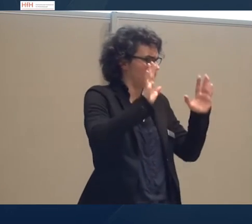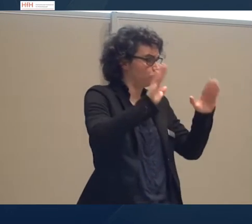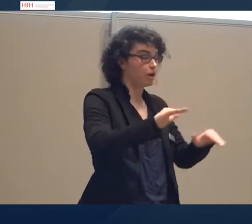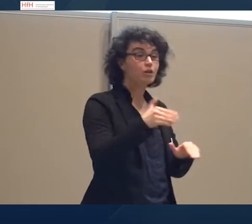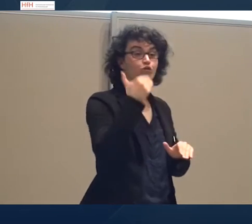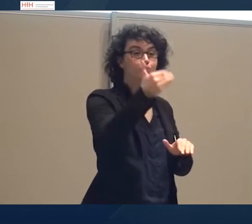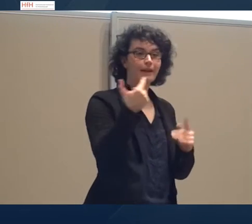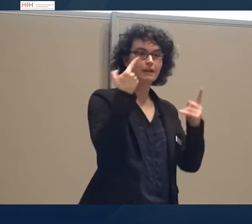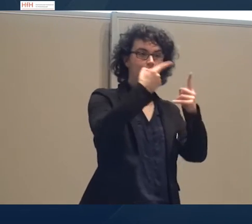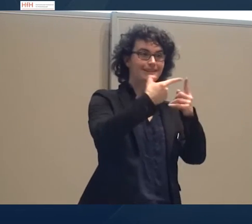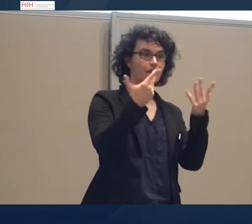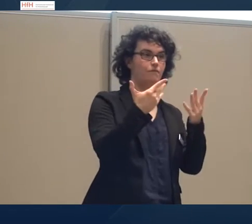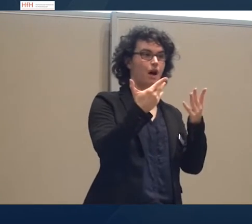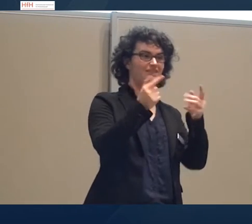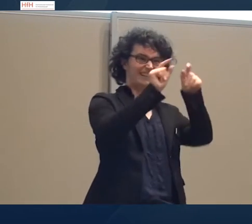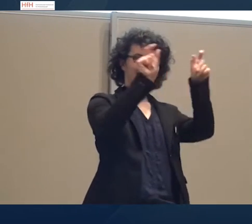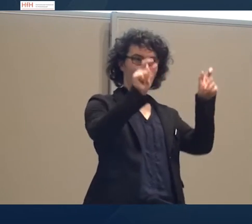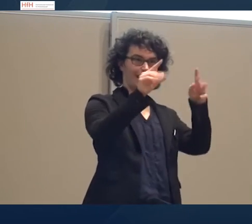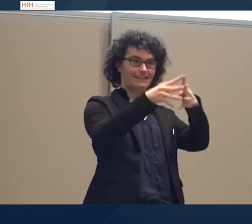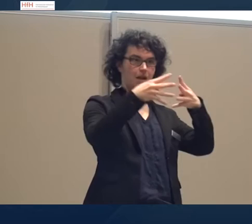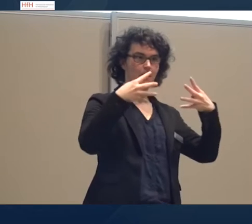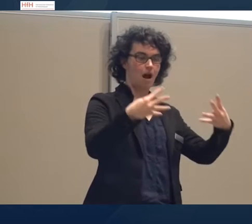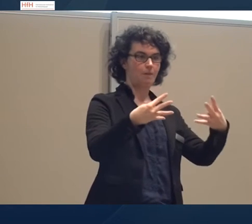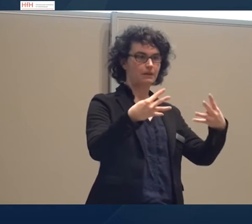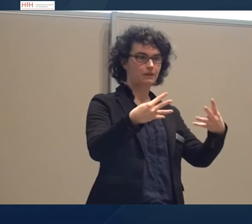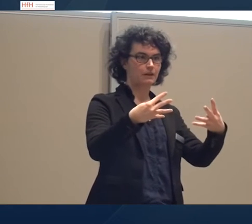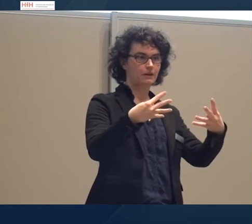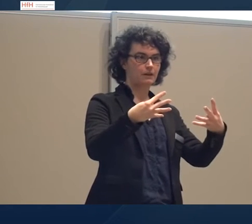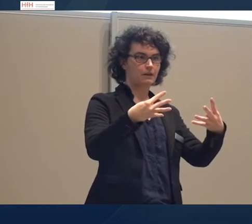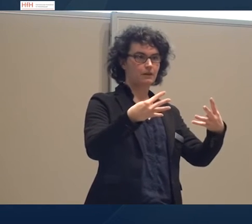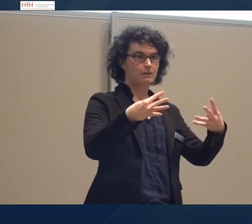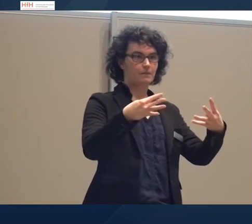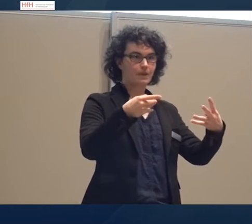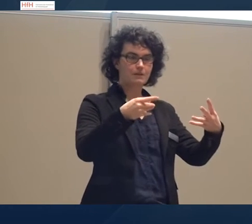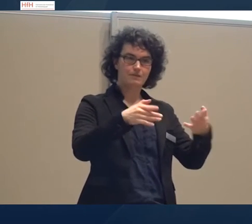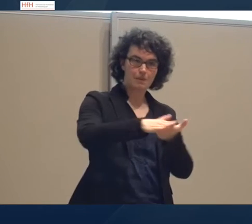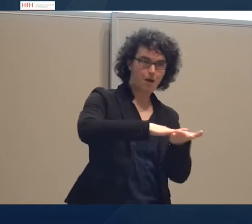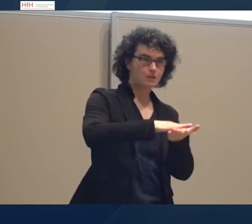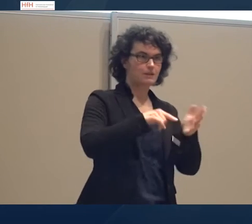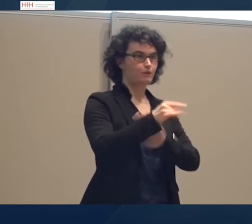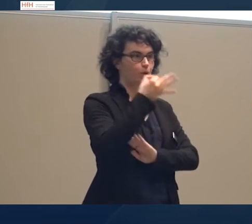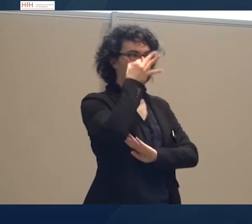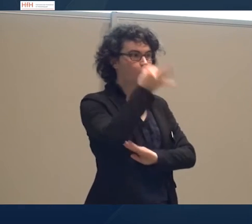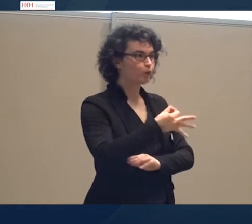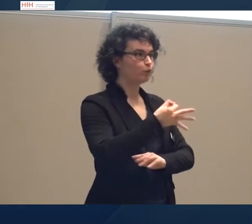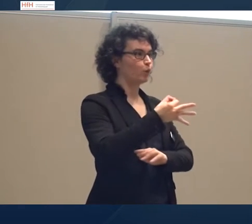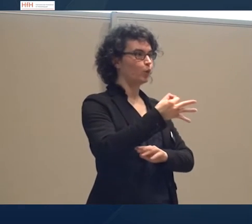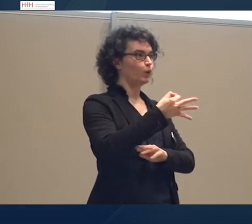Referenzarten wählen, aus dem Prüfungen zur Zertifizierung abgeleitet werden